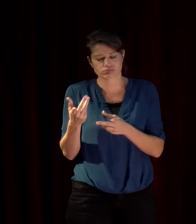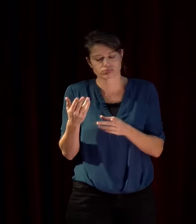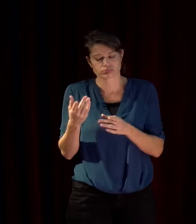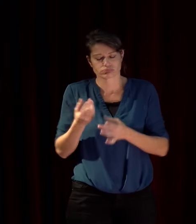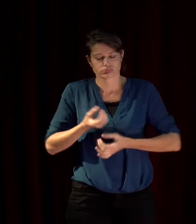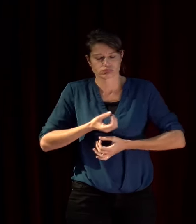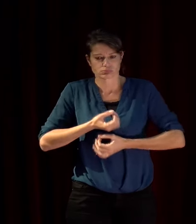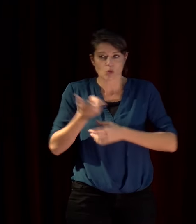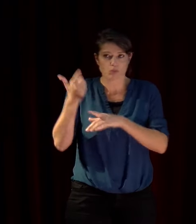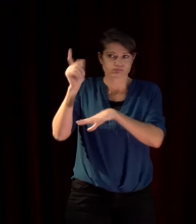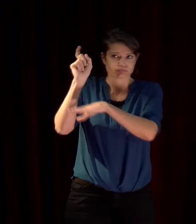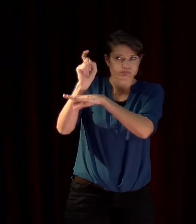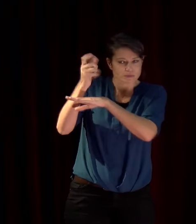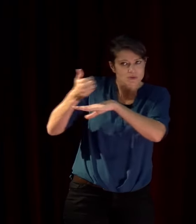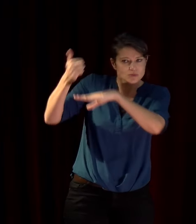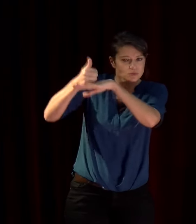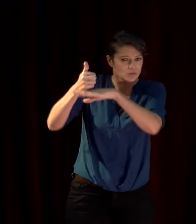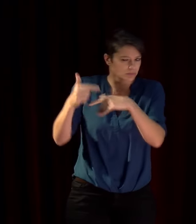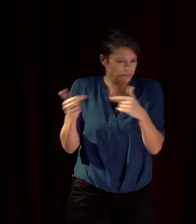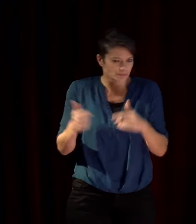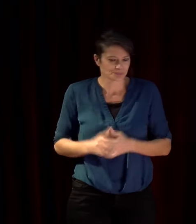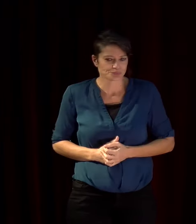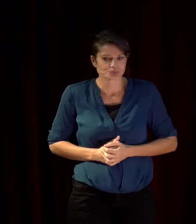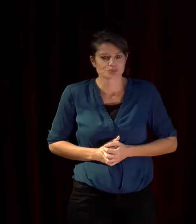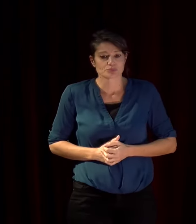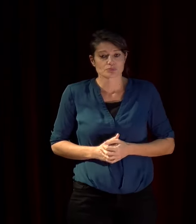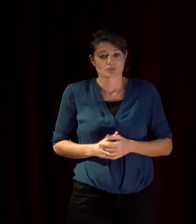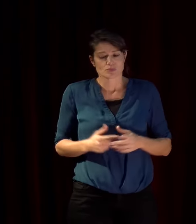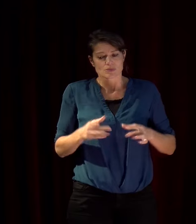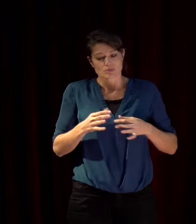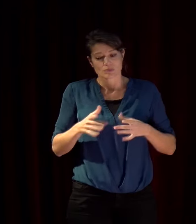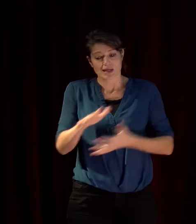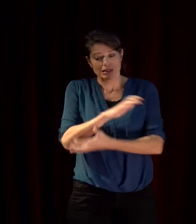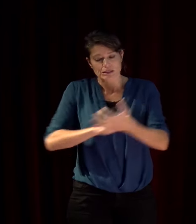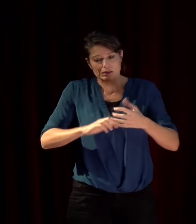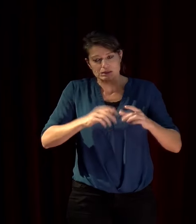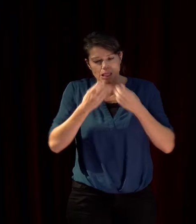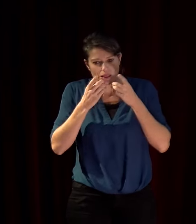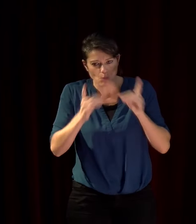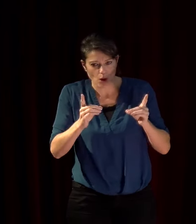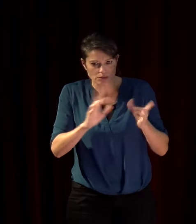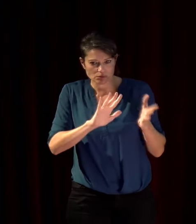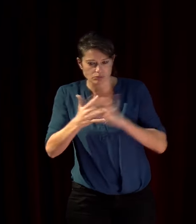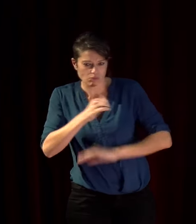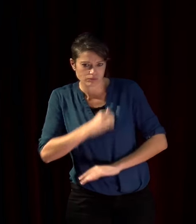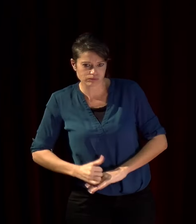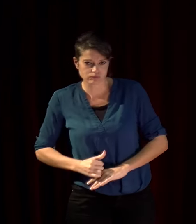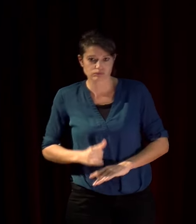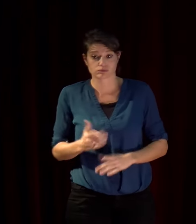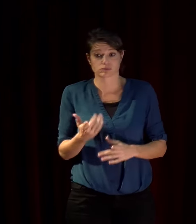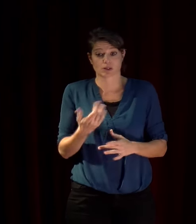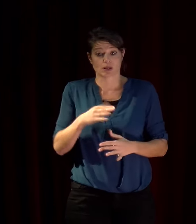pays qui sont concernés par cette crise de la démocratie et par l'arrivée au pouvoir des extrêmes droites